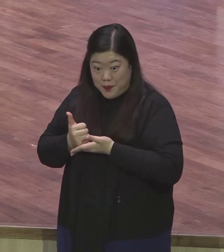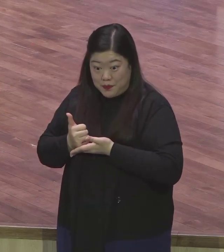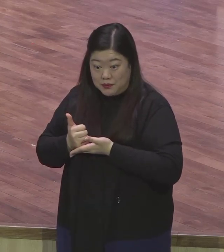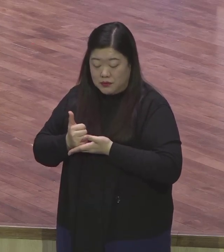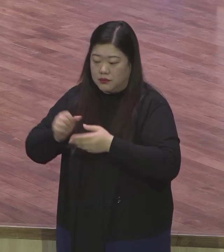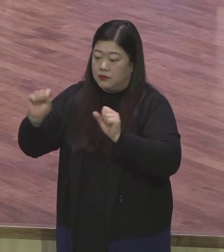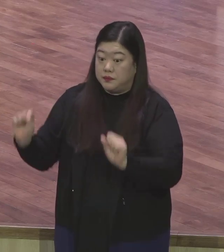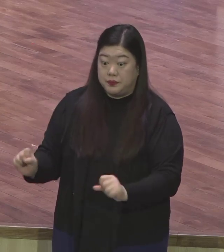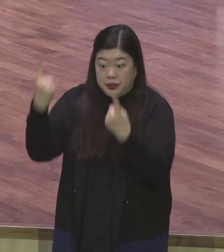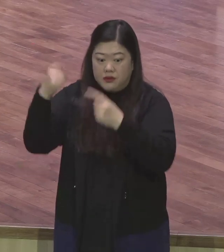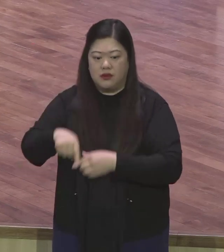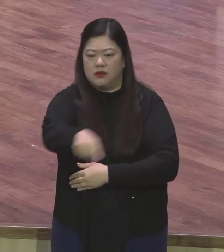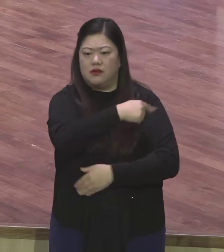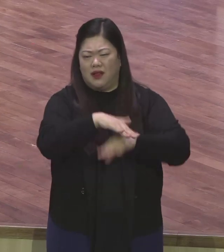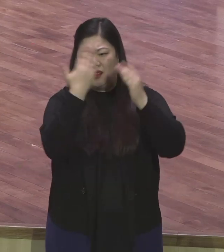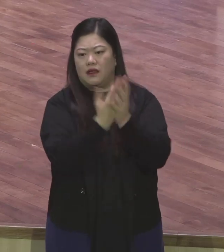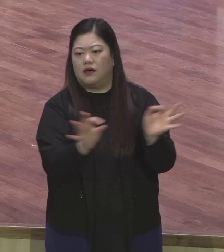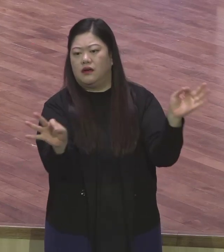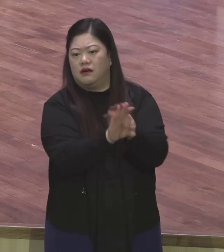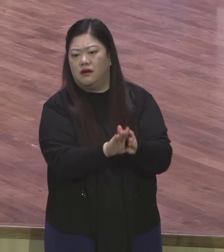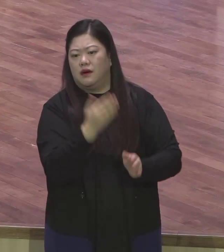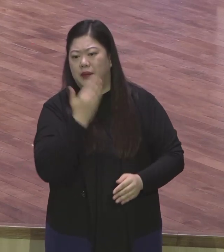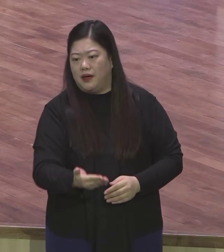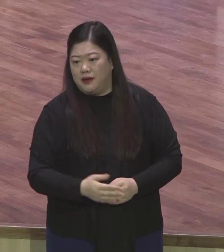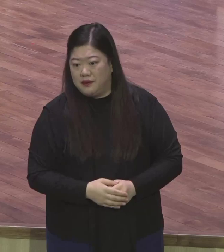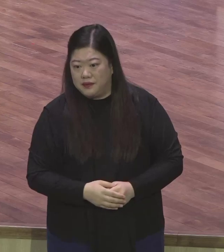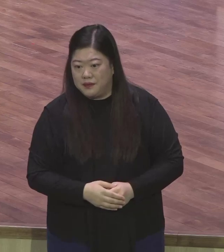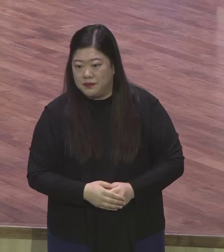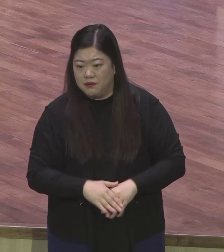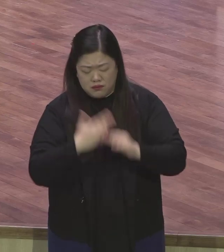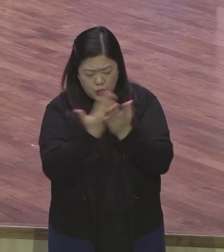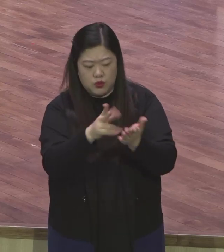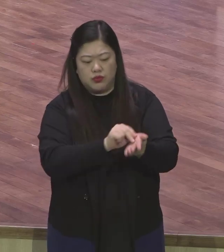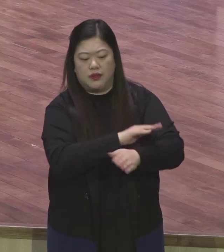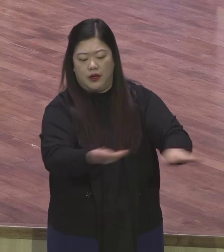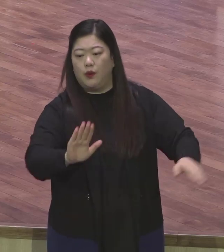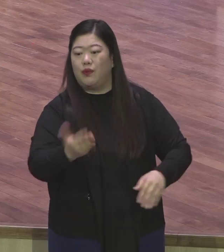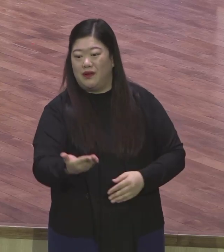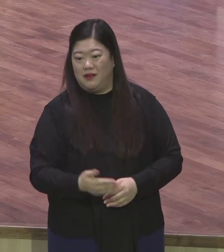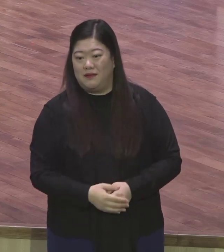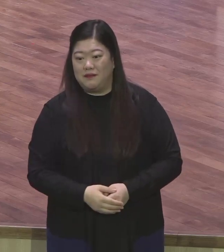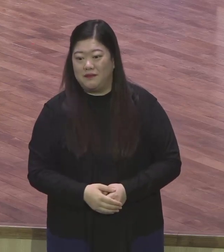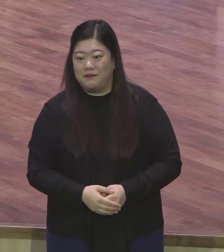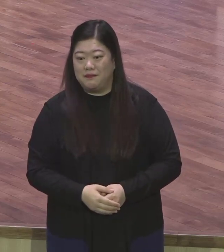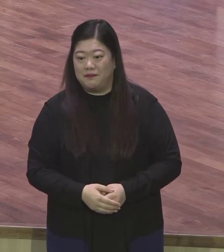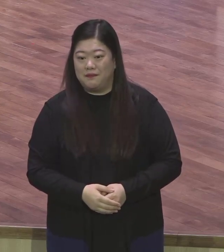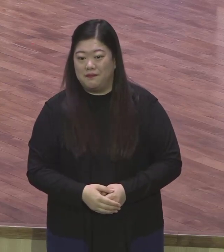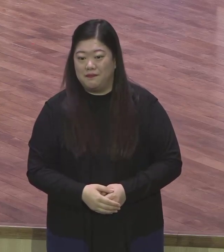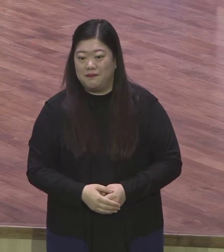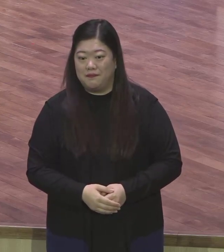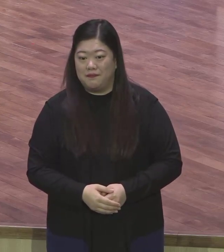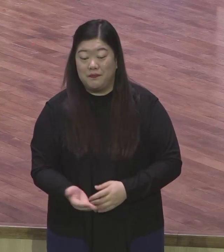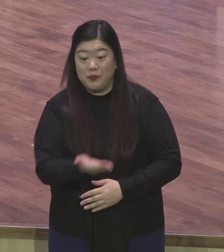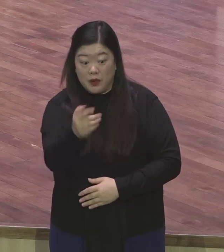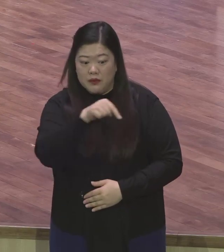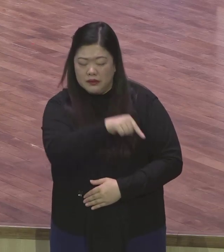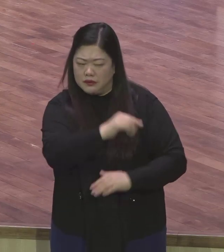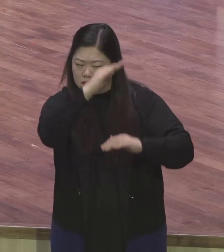예수 그리스도를 영접하는 순간에 다 해결됩니다. 우리 영계 모든 성도들 이 말씀을 여러분 삶 속에